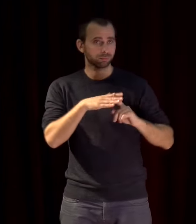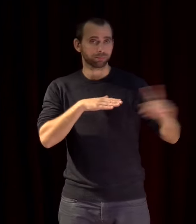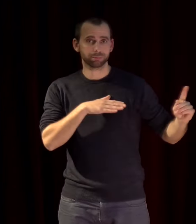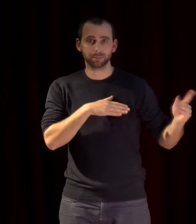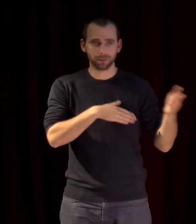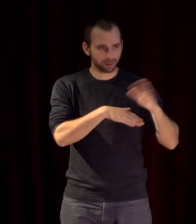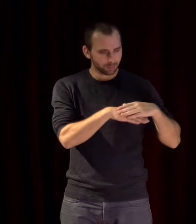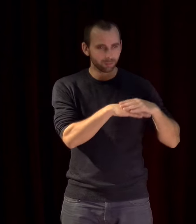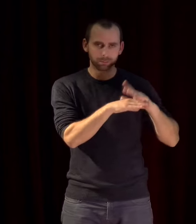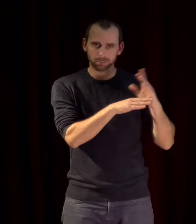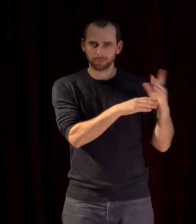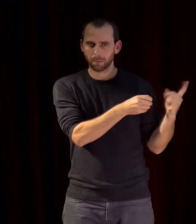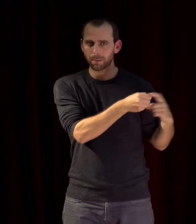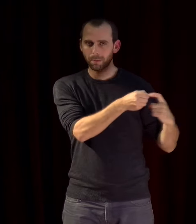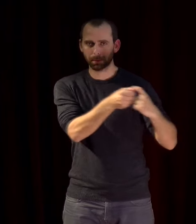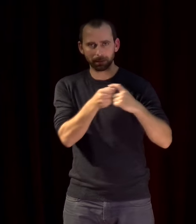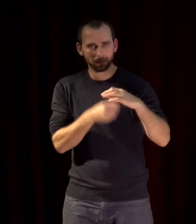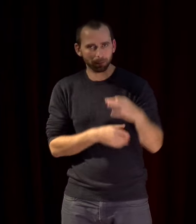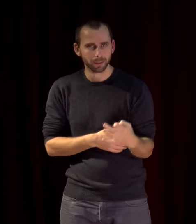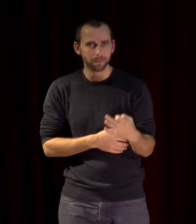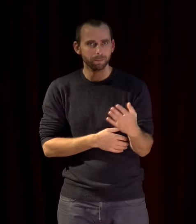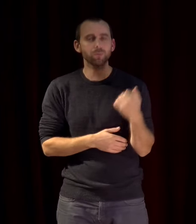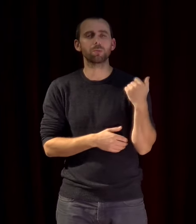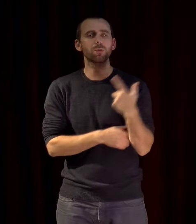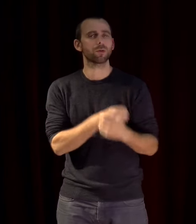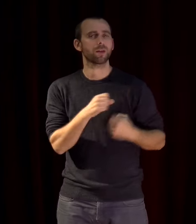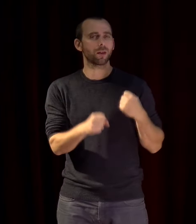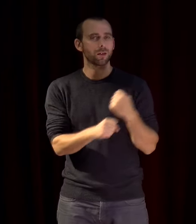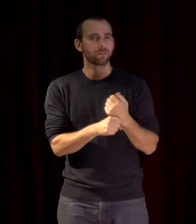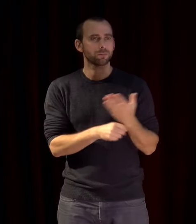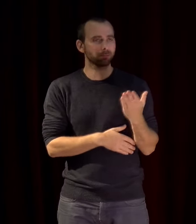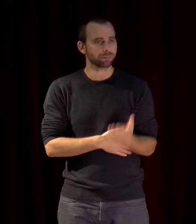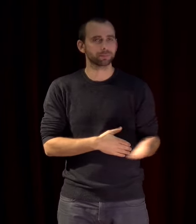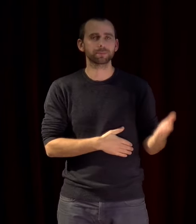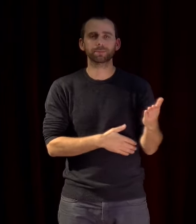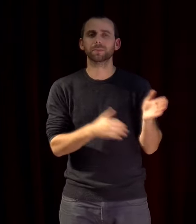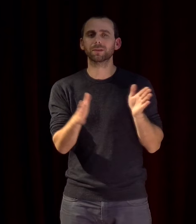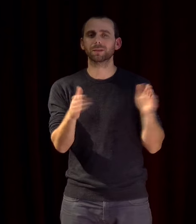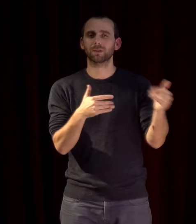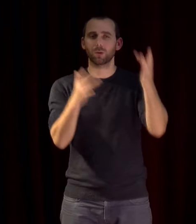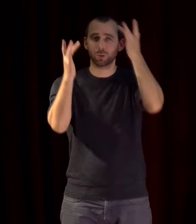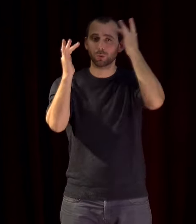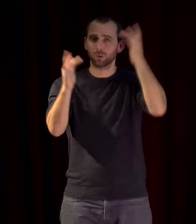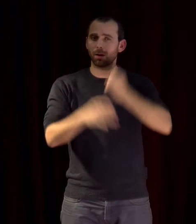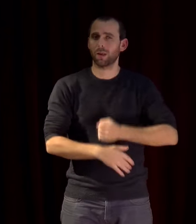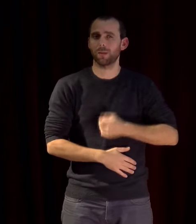il s'agit en fait depuis quelques années de l'émergence d'un secteur culturel artistique indépendant en